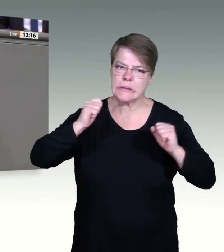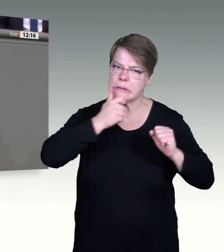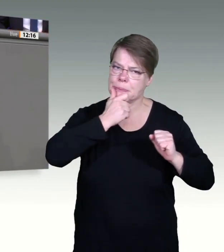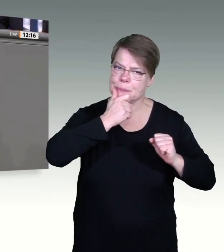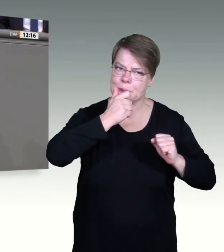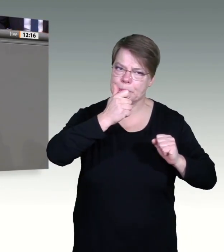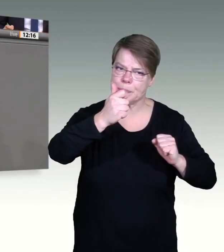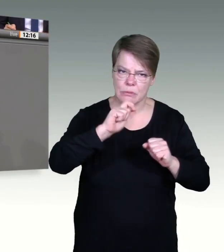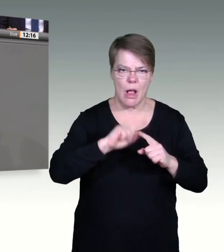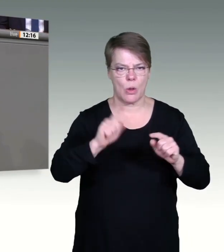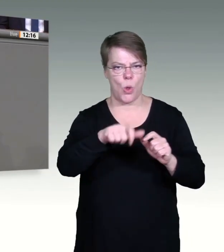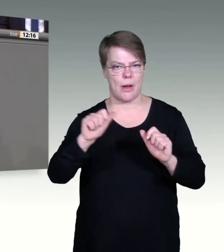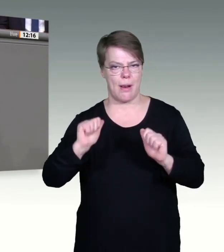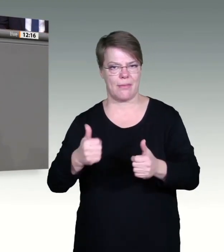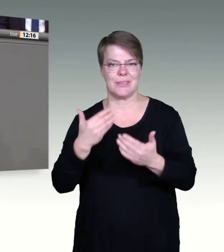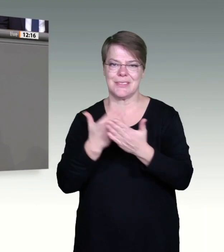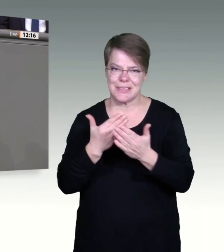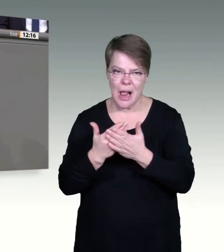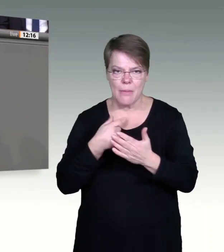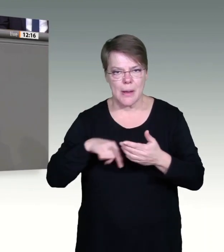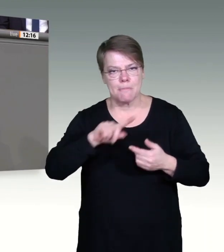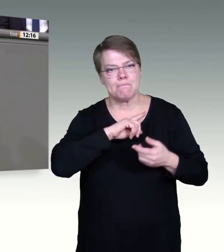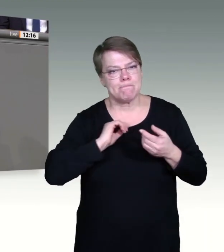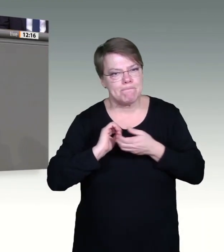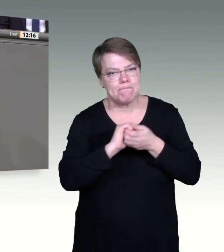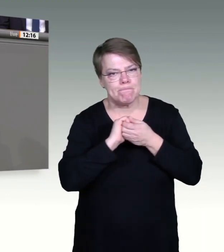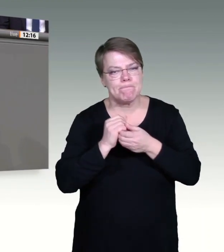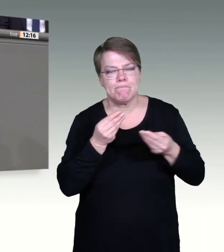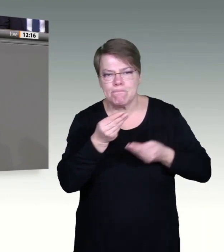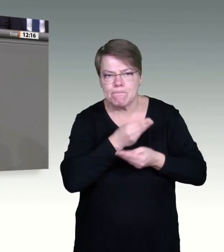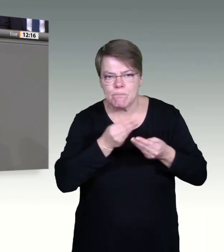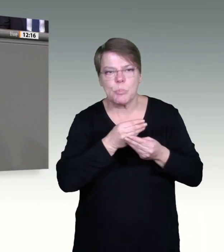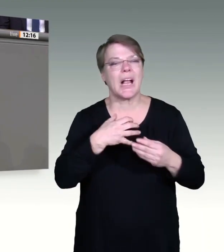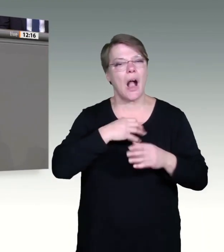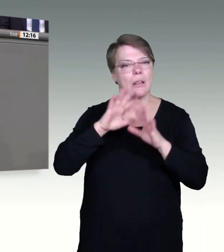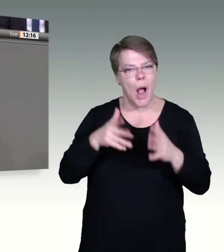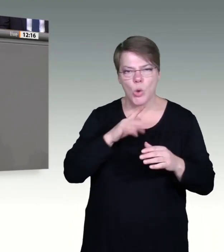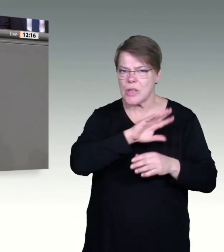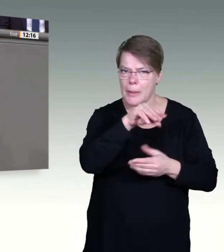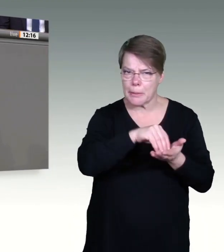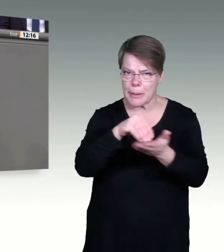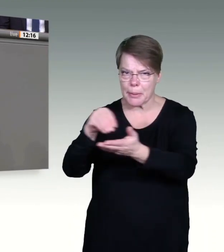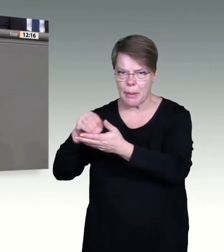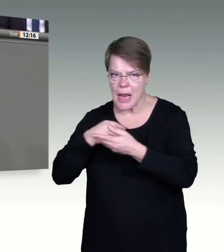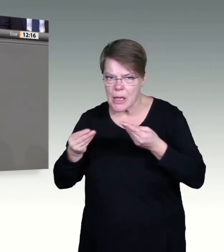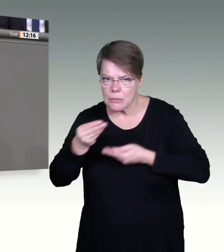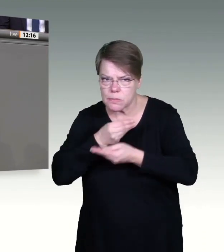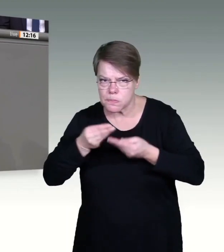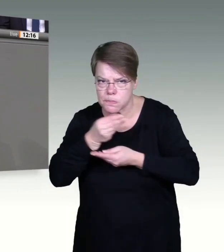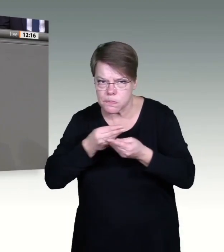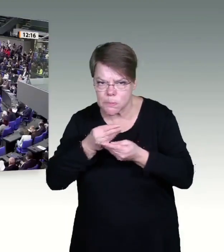sofort zu Beginn des nächsten Jahres anpacken und dafür sorgen, dass die Prämien so schnell wie möglich ausgezahlt werden.